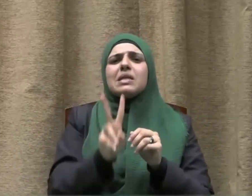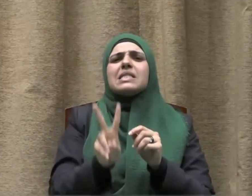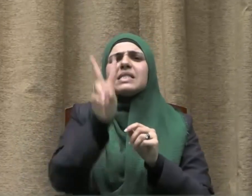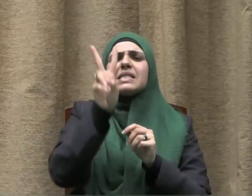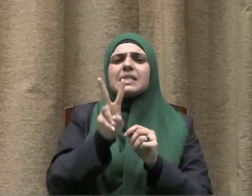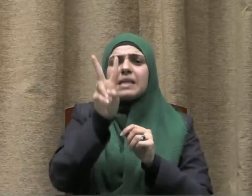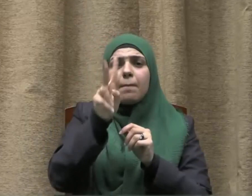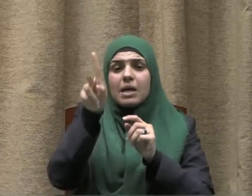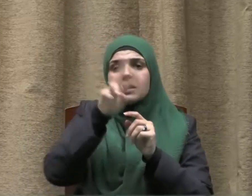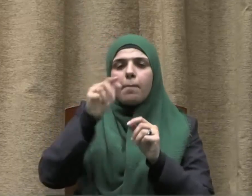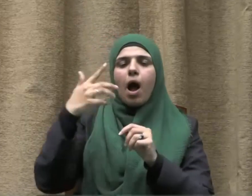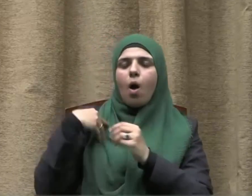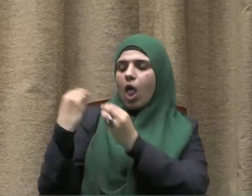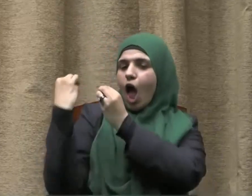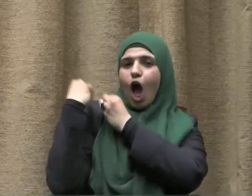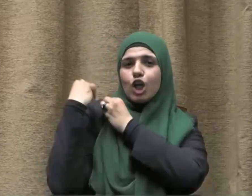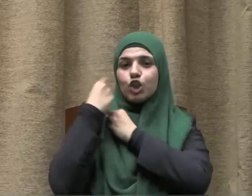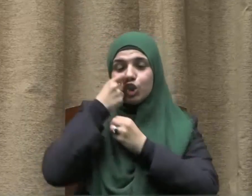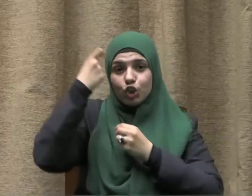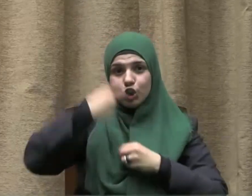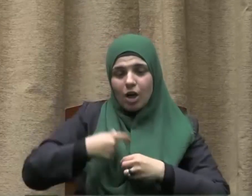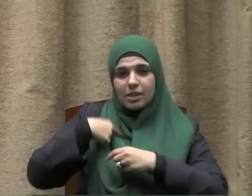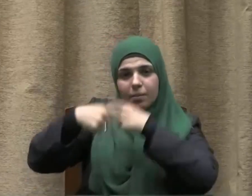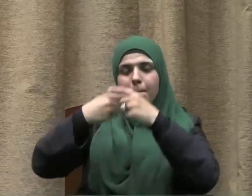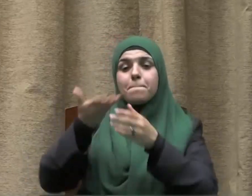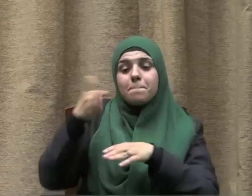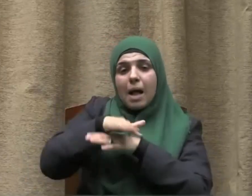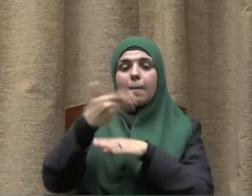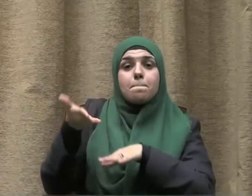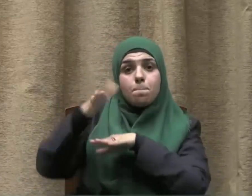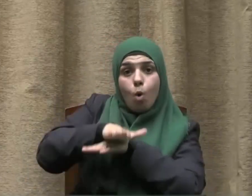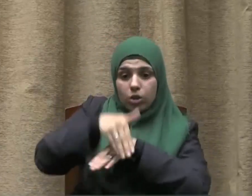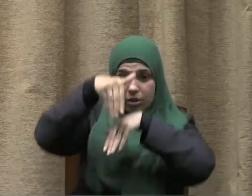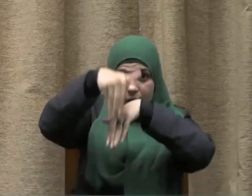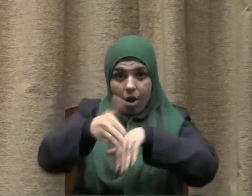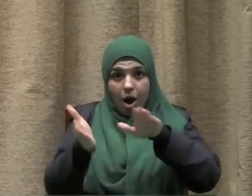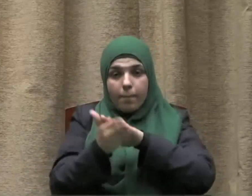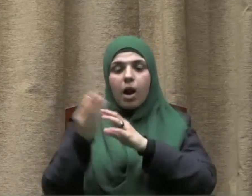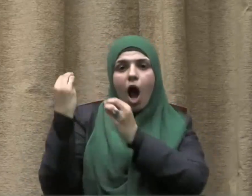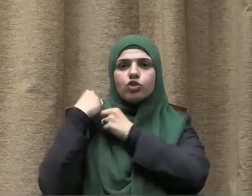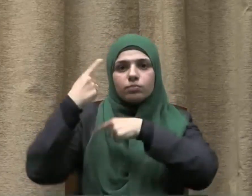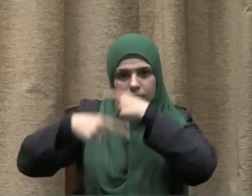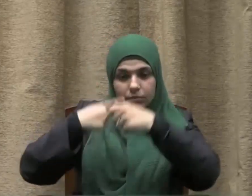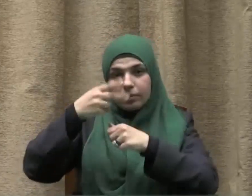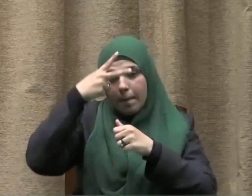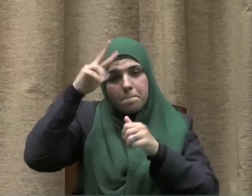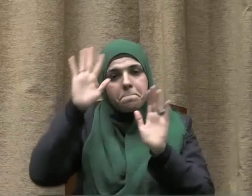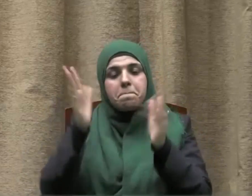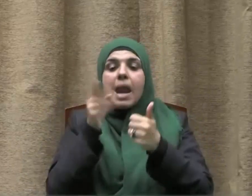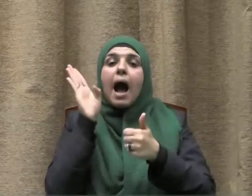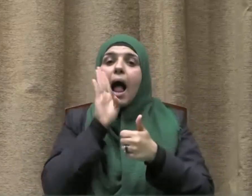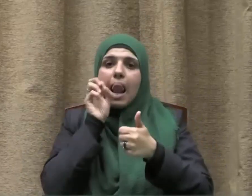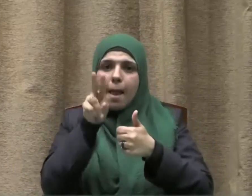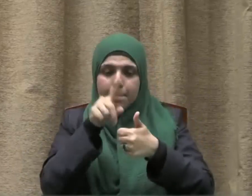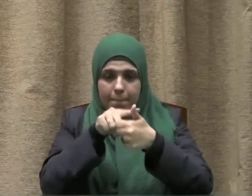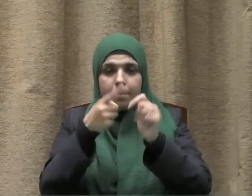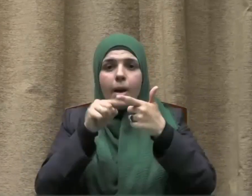يجري للعبد أجرهن من بعد موته وهو في قبره من علم علما أو